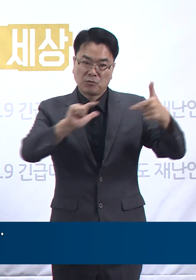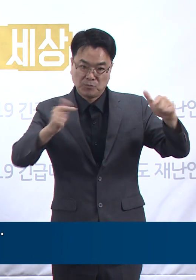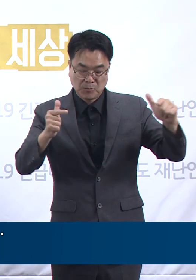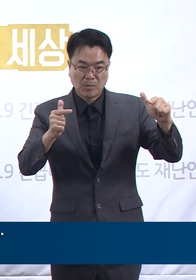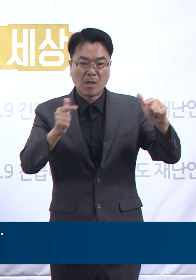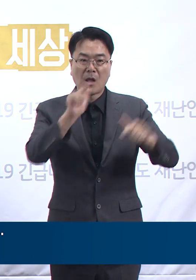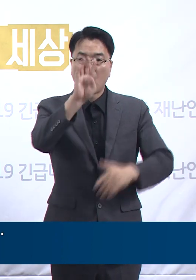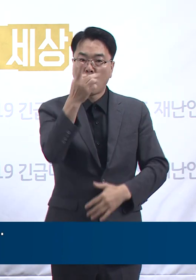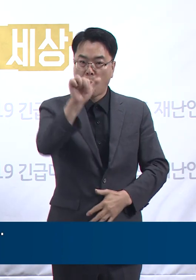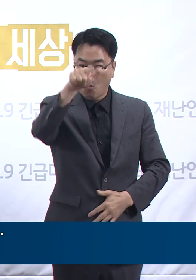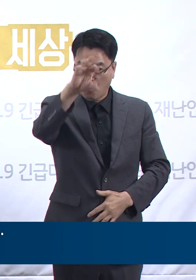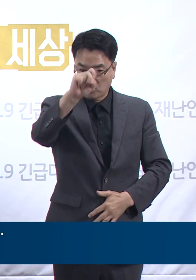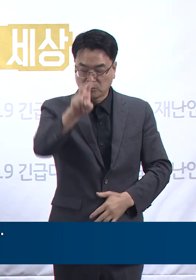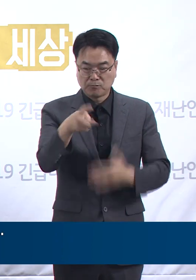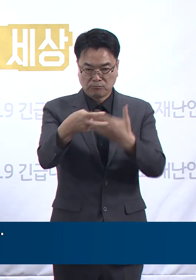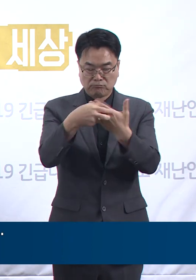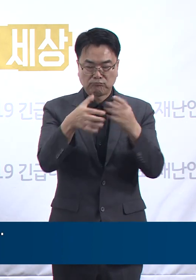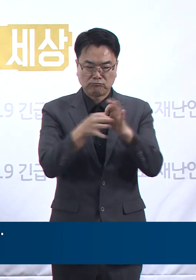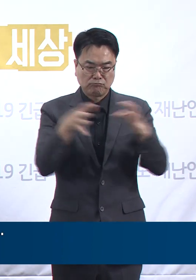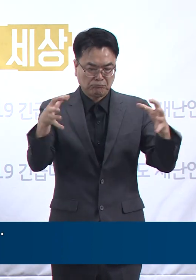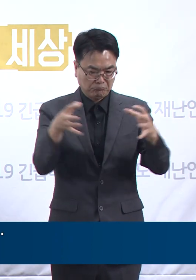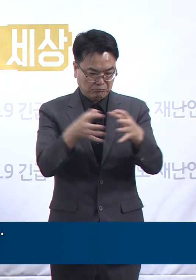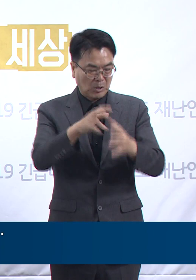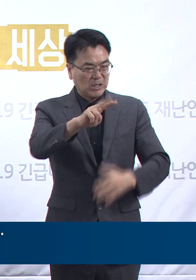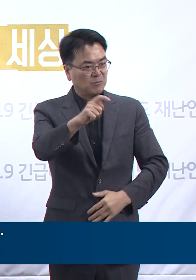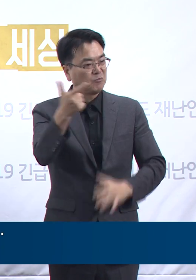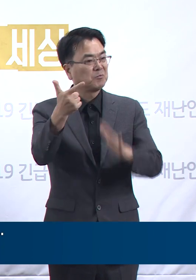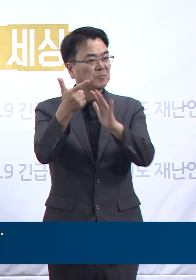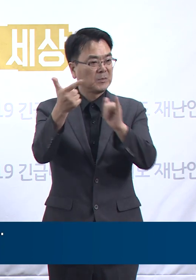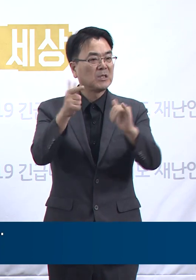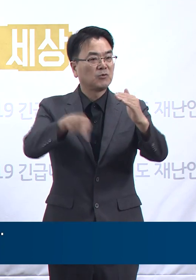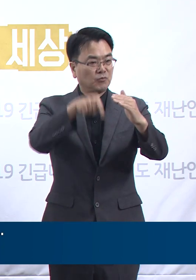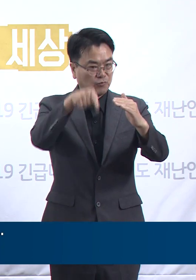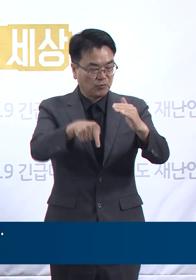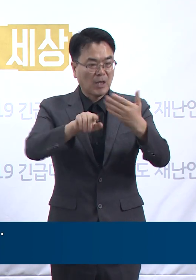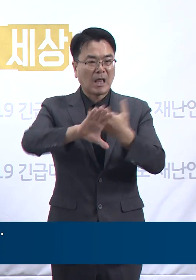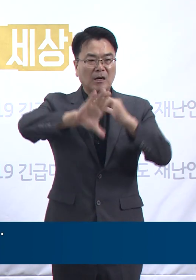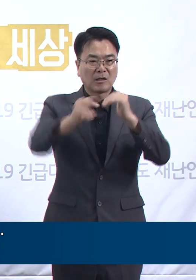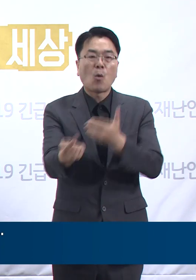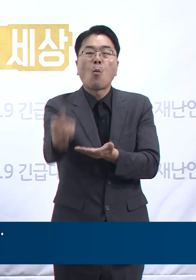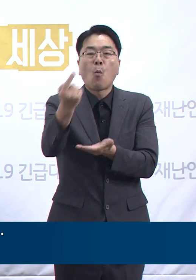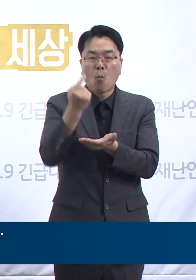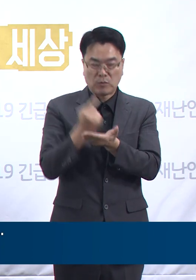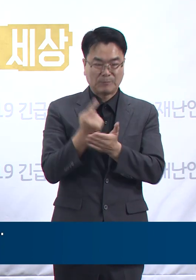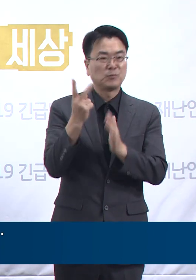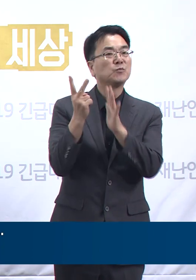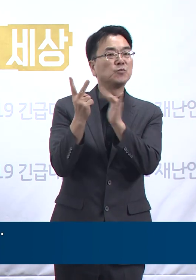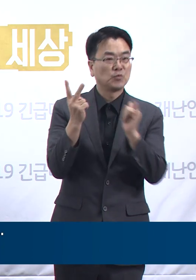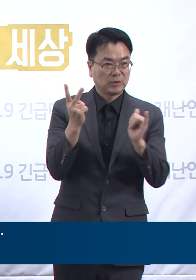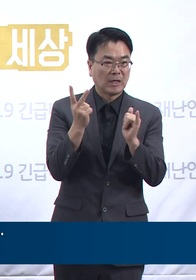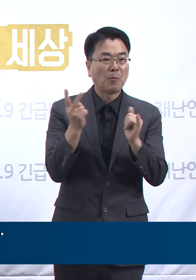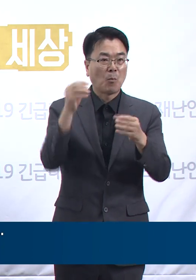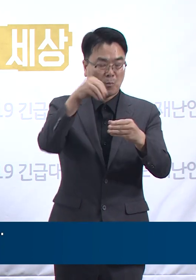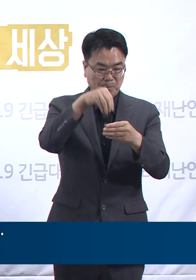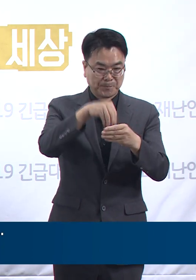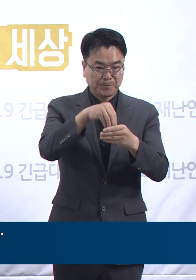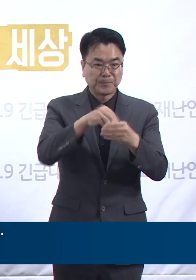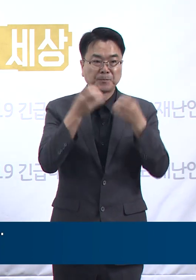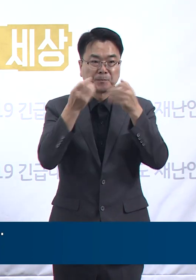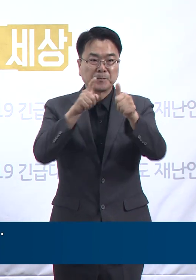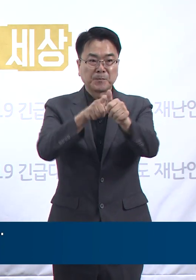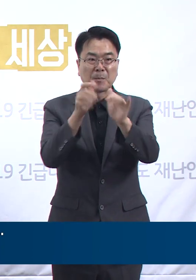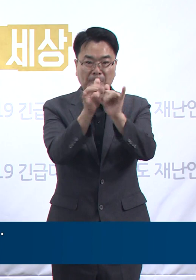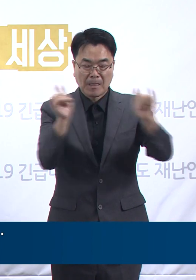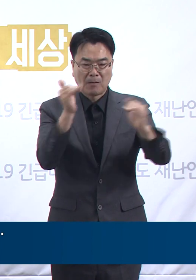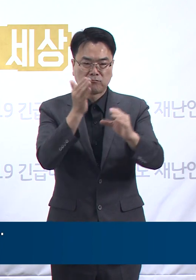보은병원 관련 1명 등 총 26명이며 이 중 해외유입 관련은 2명입니다. 신규 확진자 중